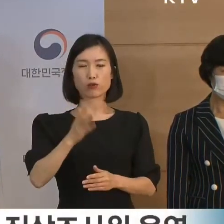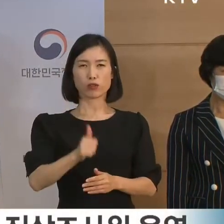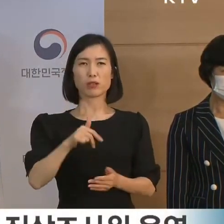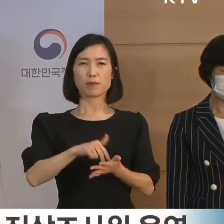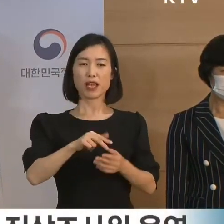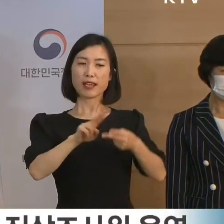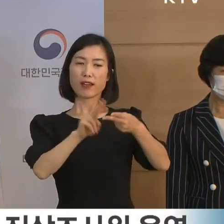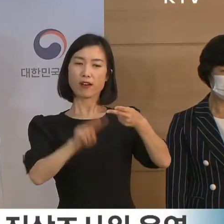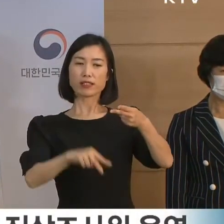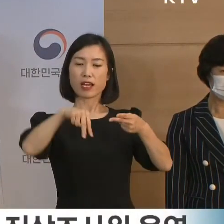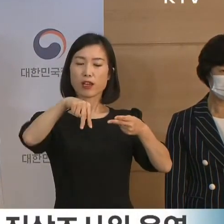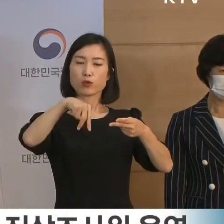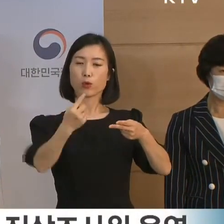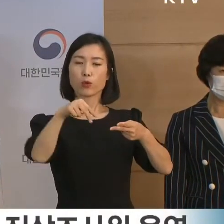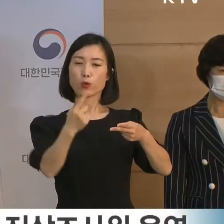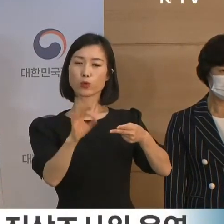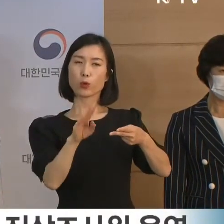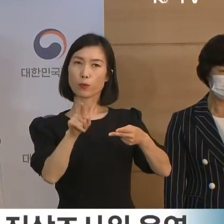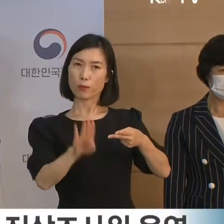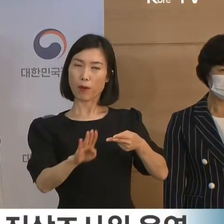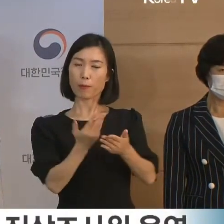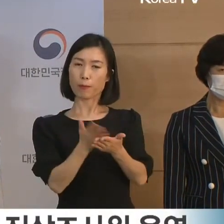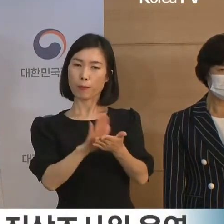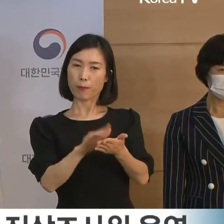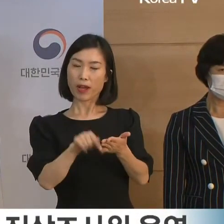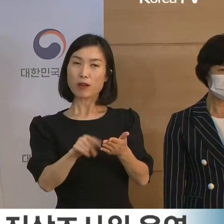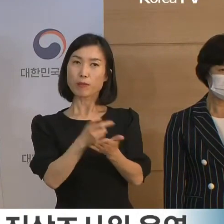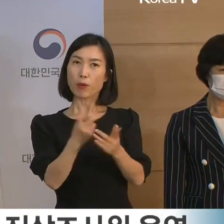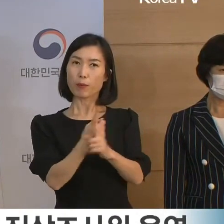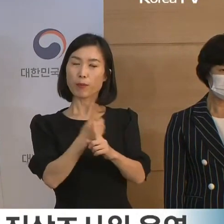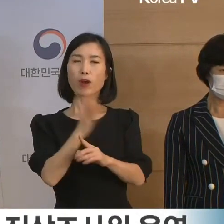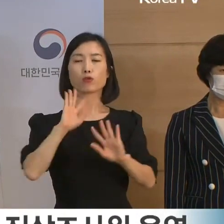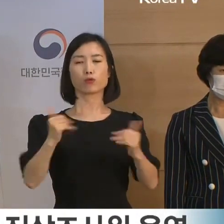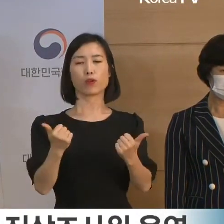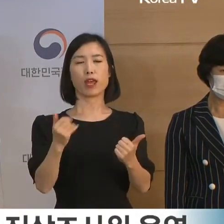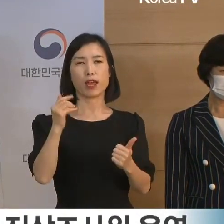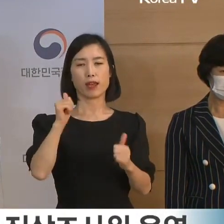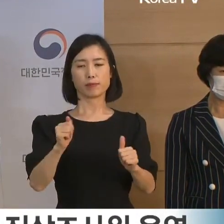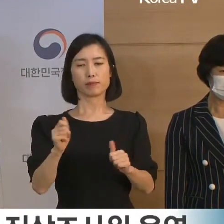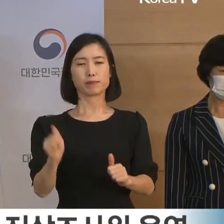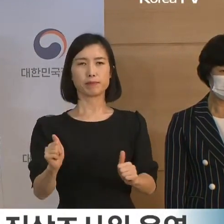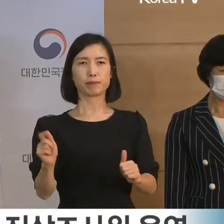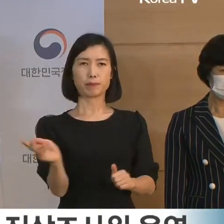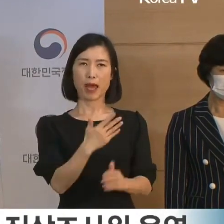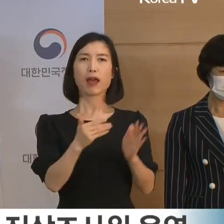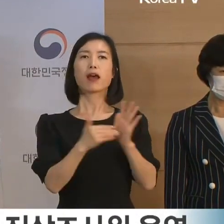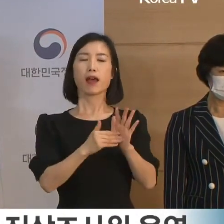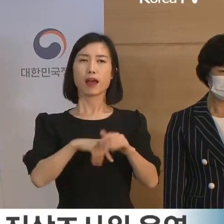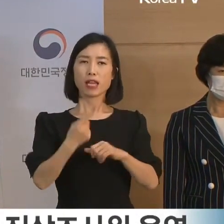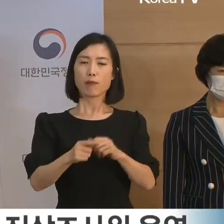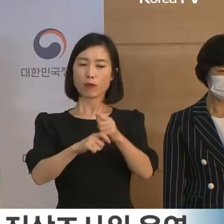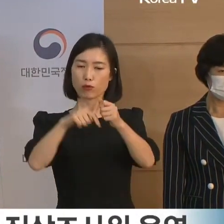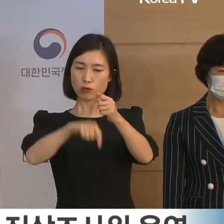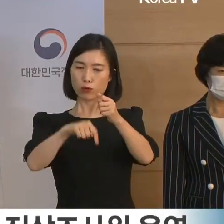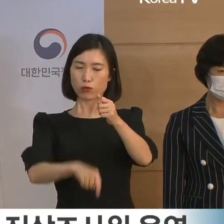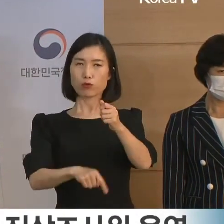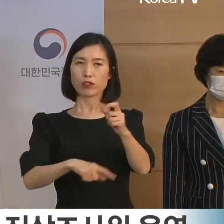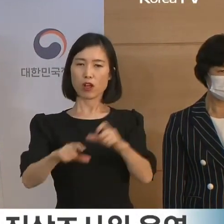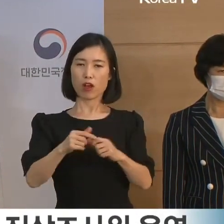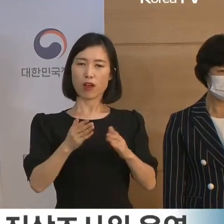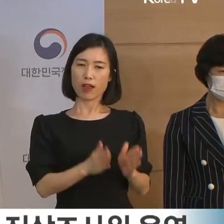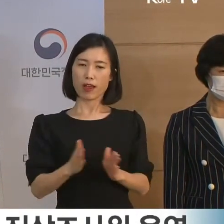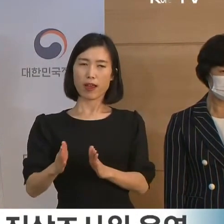형사소송법 개정안 등이 국회를 통과하였으며 법 시행에 대비한 후속 조치들도